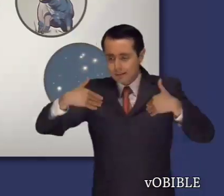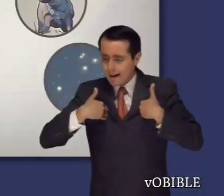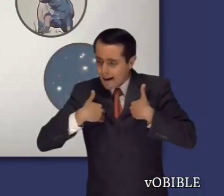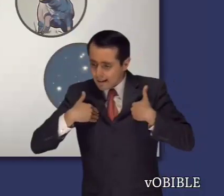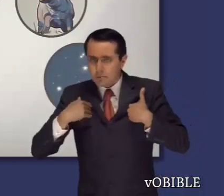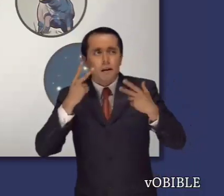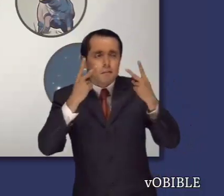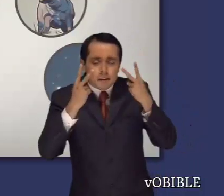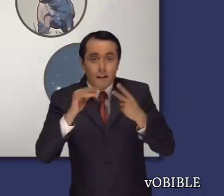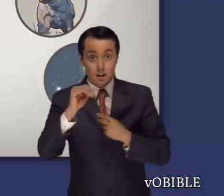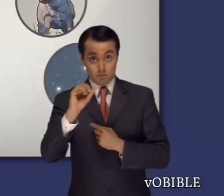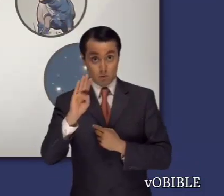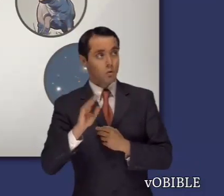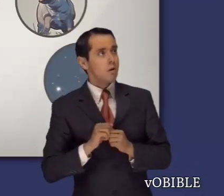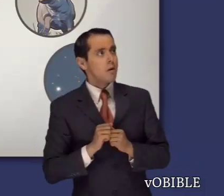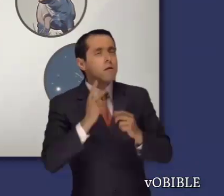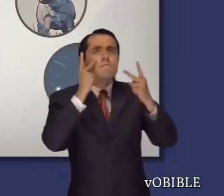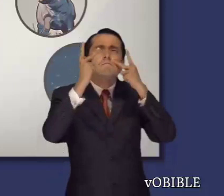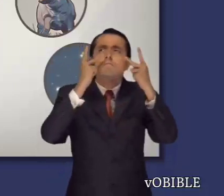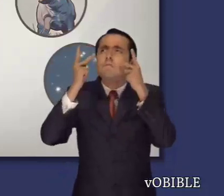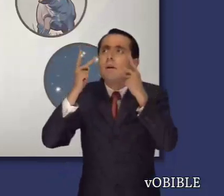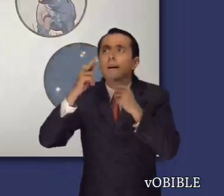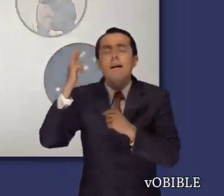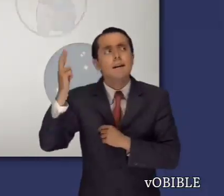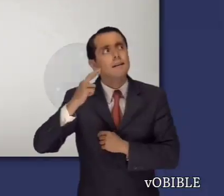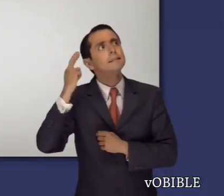con preguntas sobre la creación que le hicieron reflexionar.